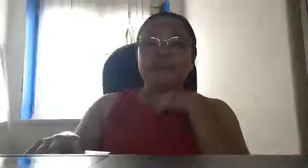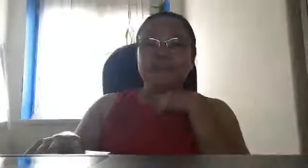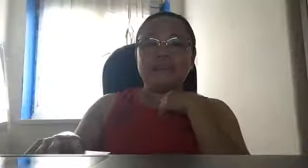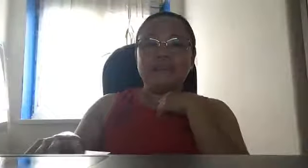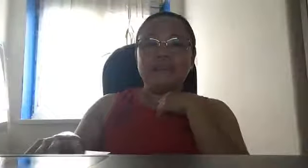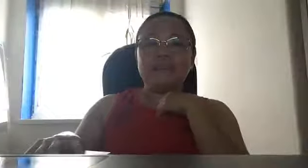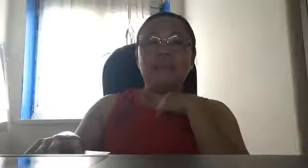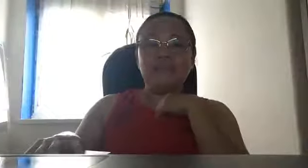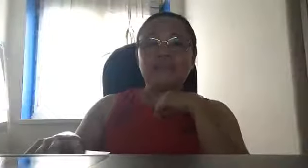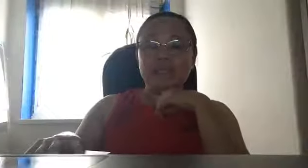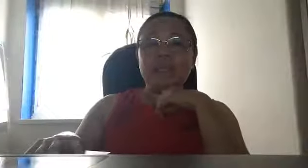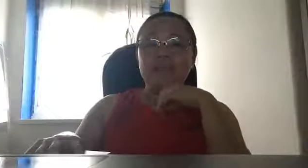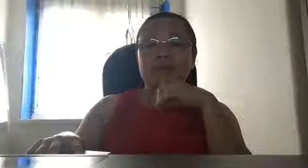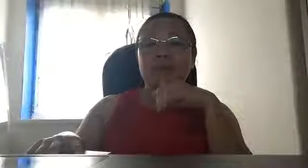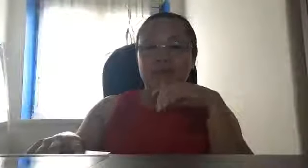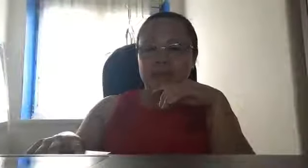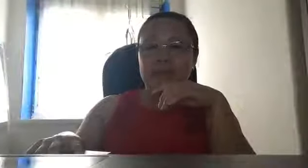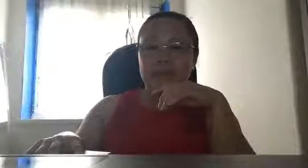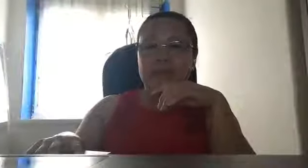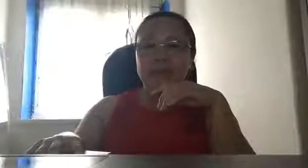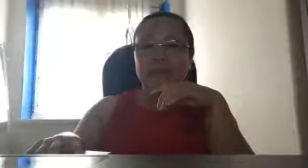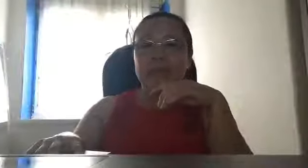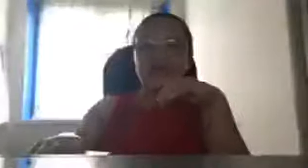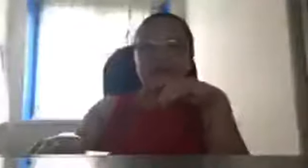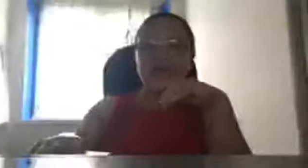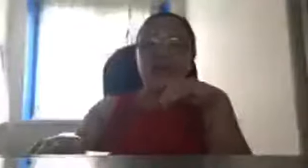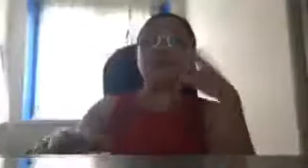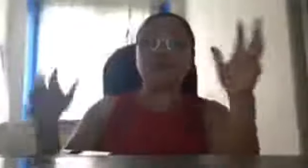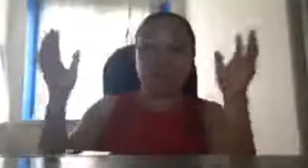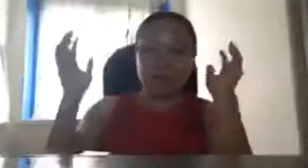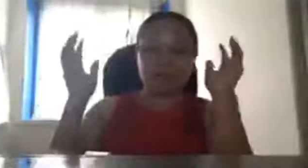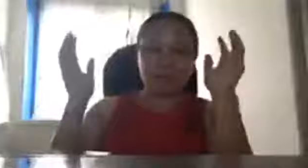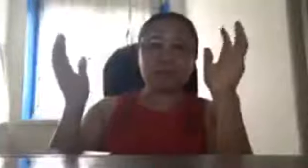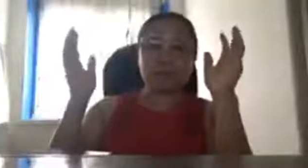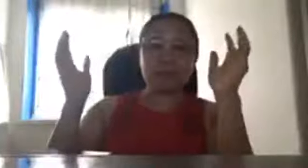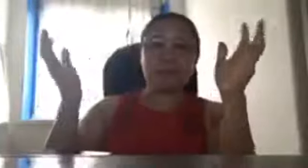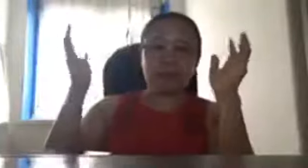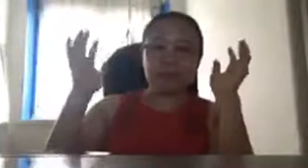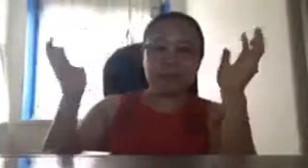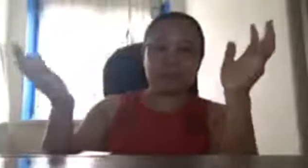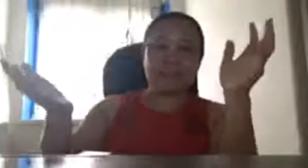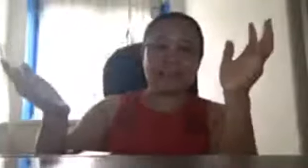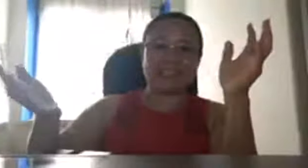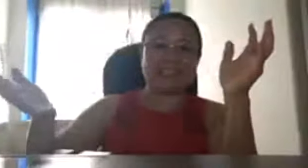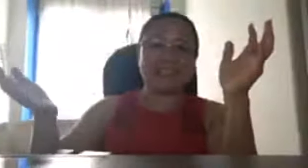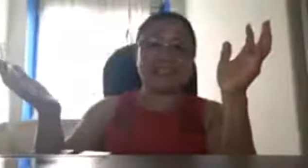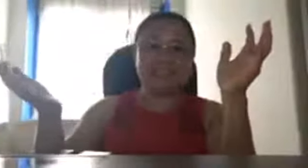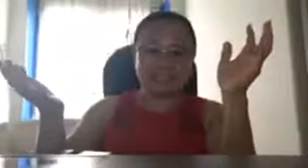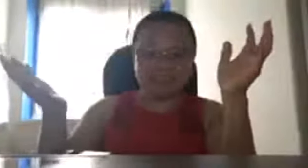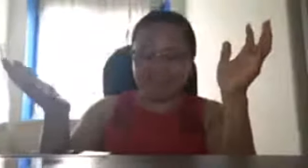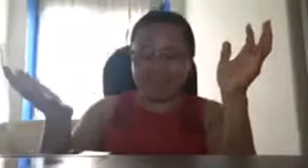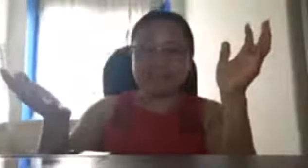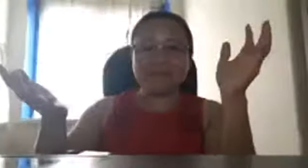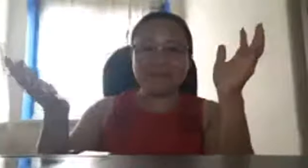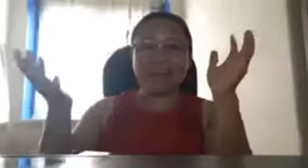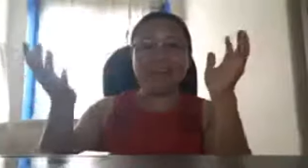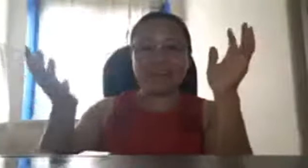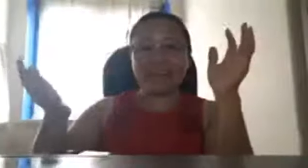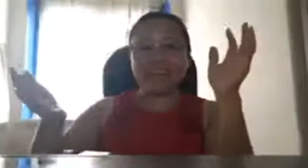yan po silang pinakamalakas na bansa so far supposed to be tayong pinakamalakas na bansa supposed to be ngayon